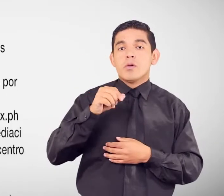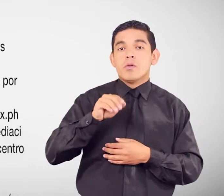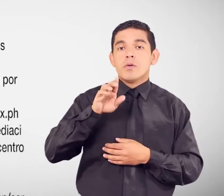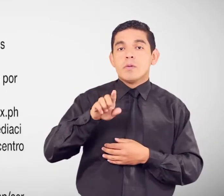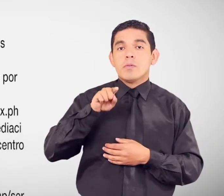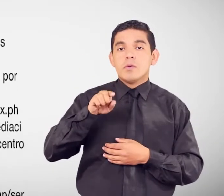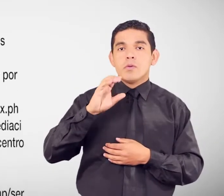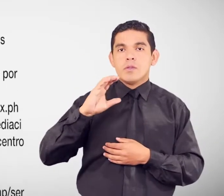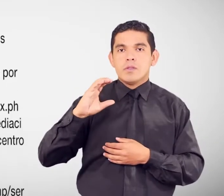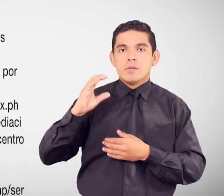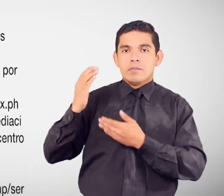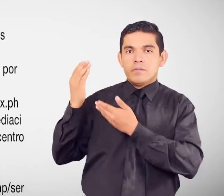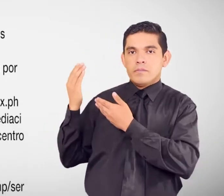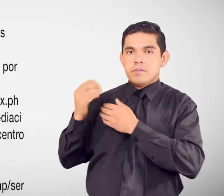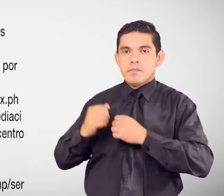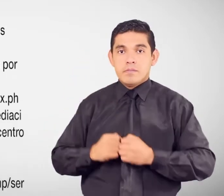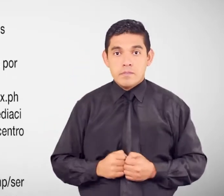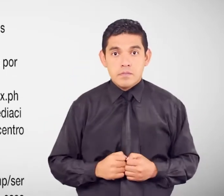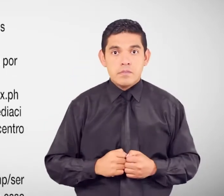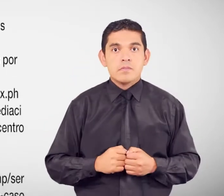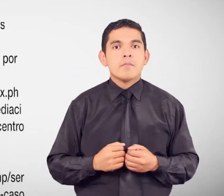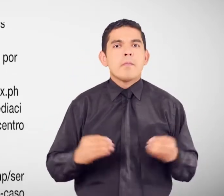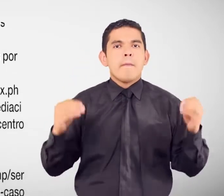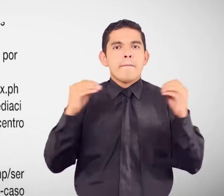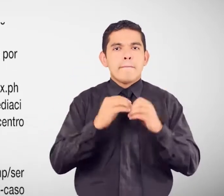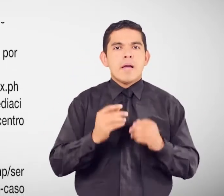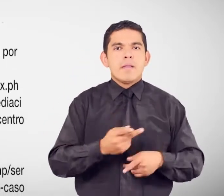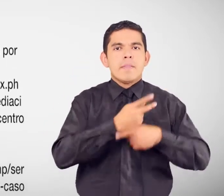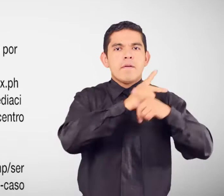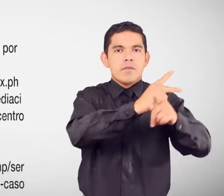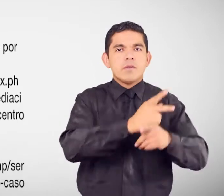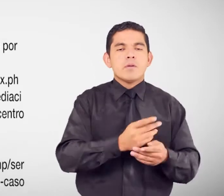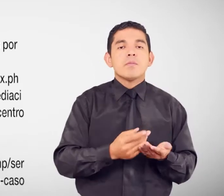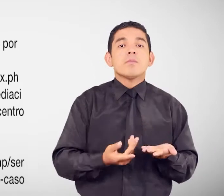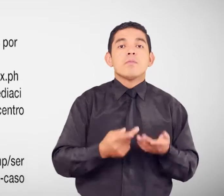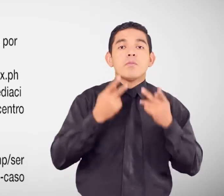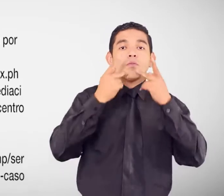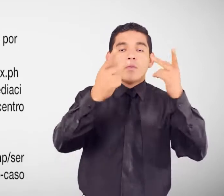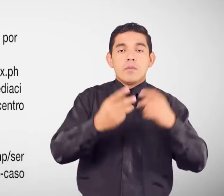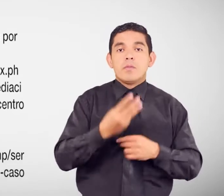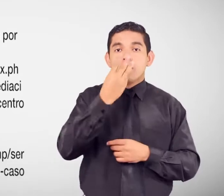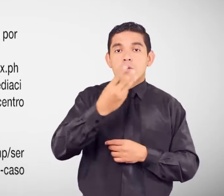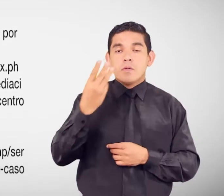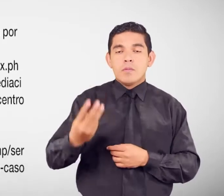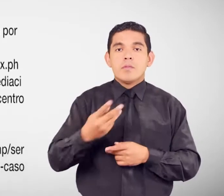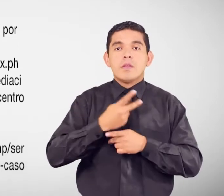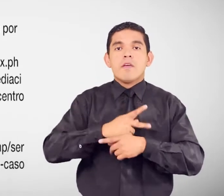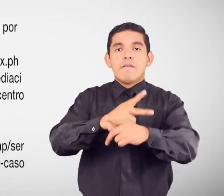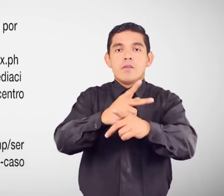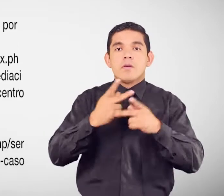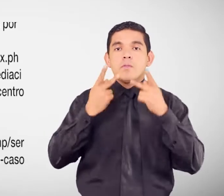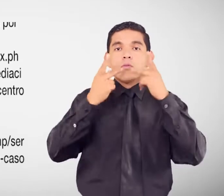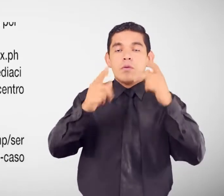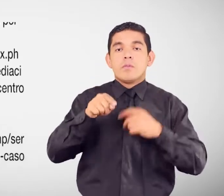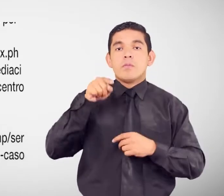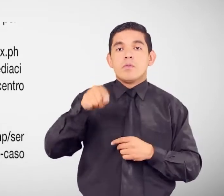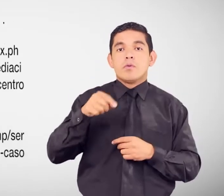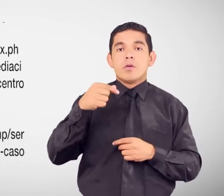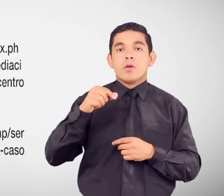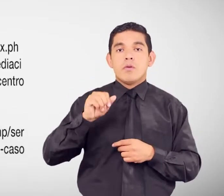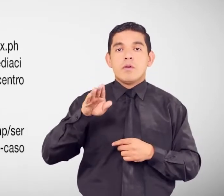.es Defensoría pública www.defensoría pública.gov